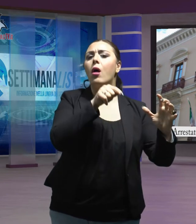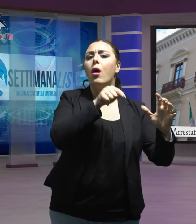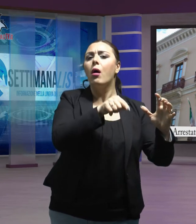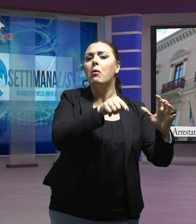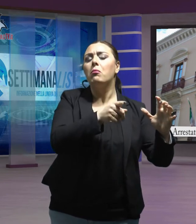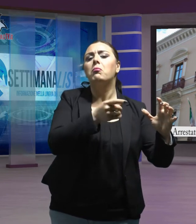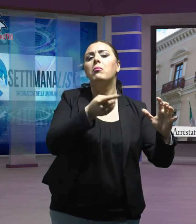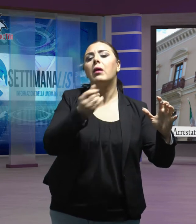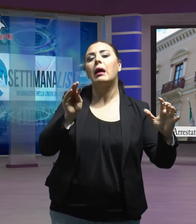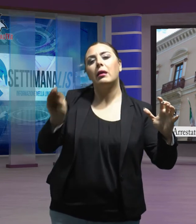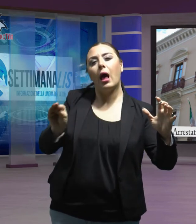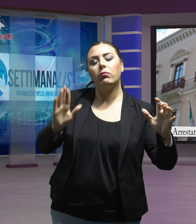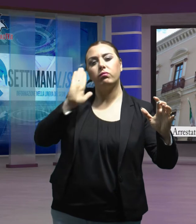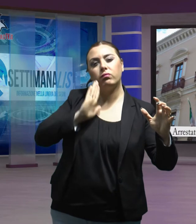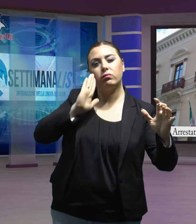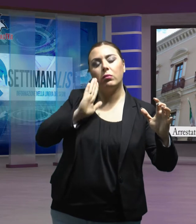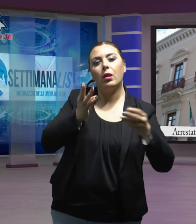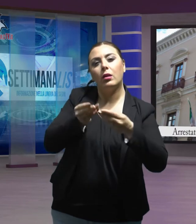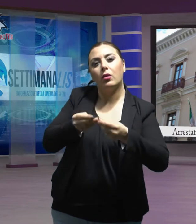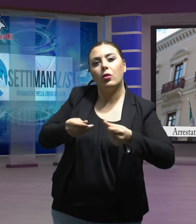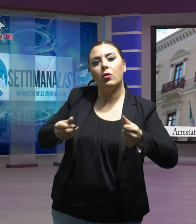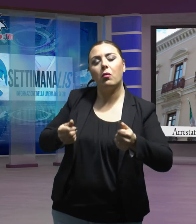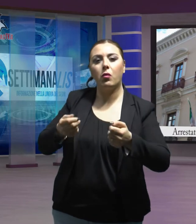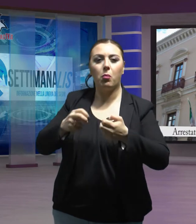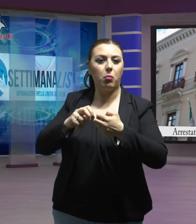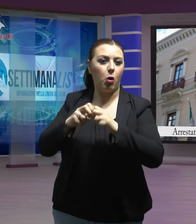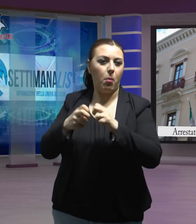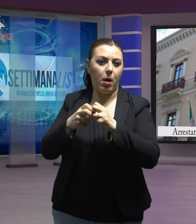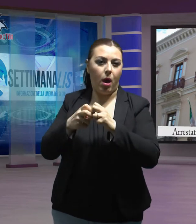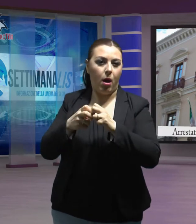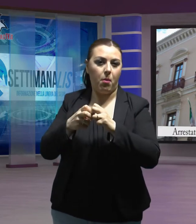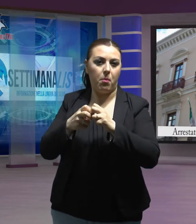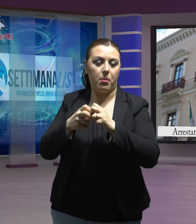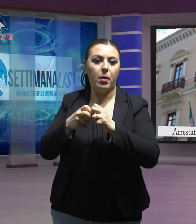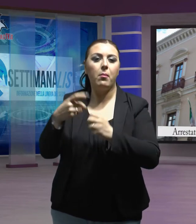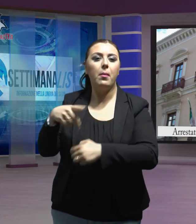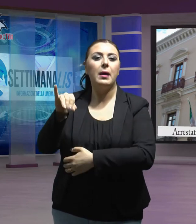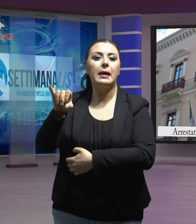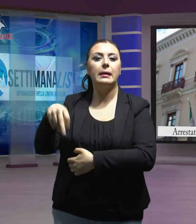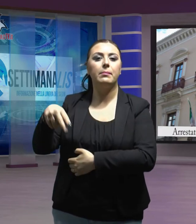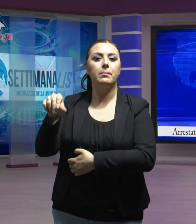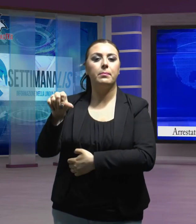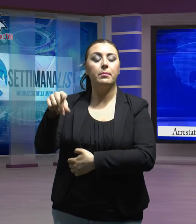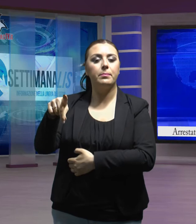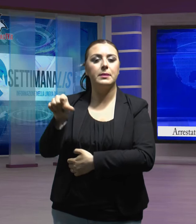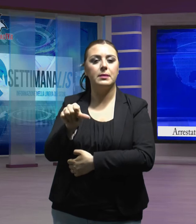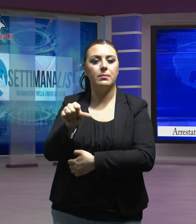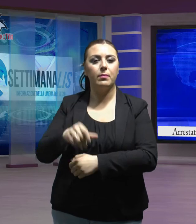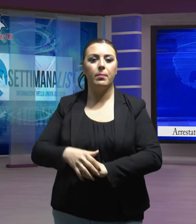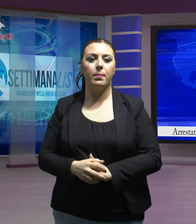a lui per risolvere una pratica con l'Inps. I militari, dopo aver